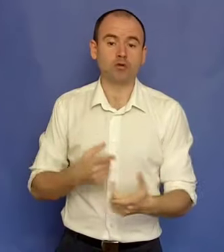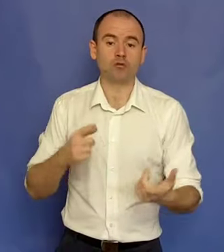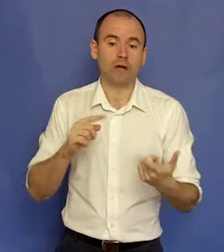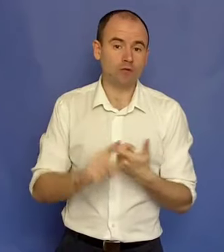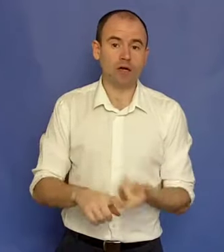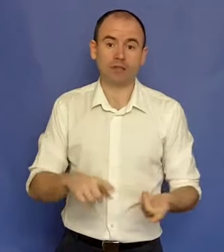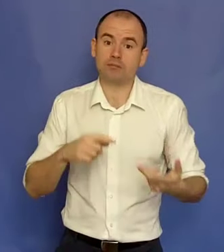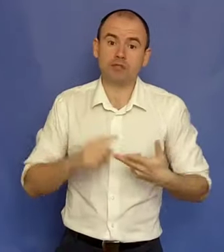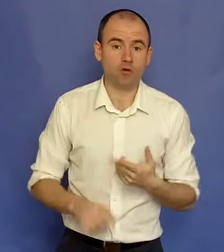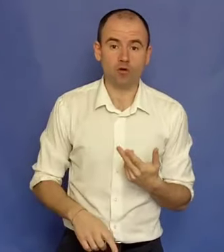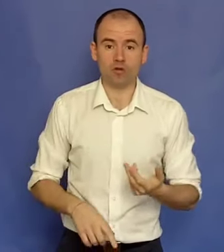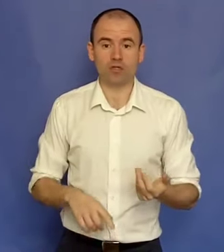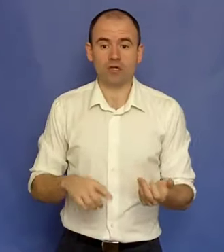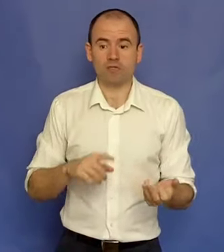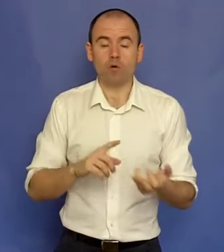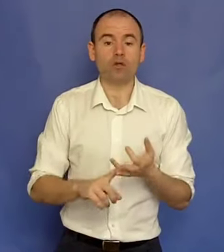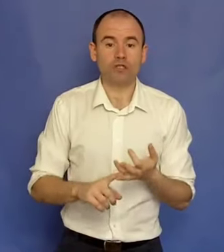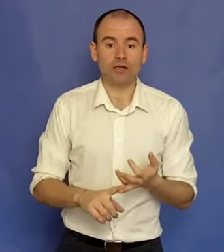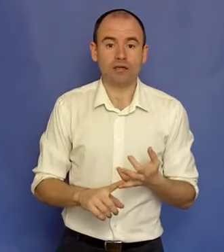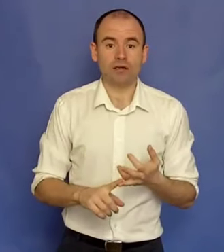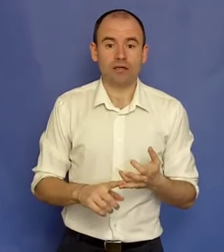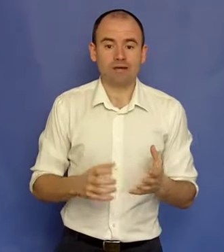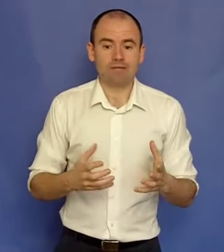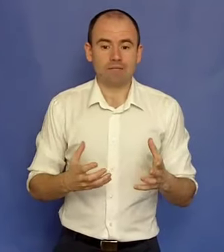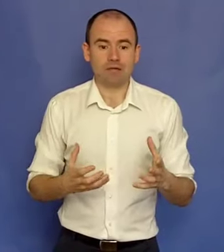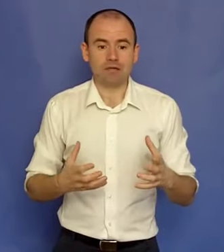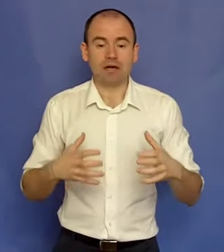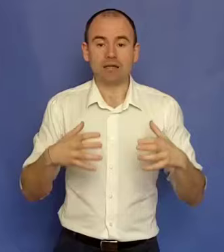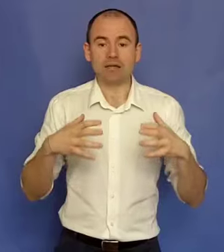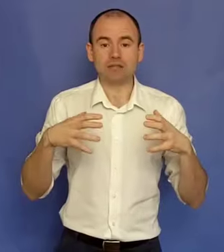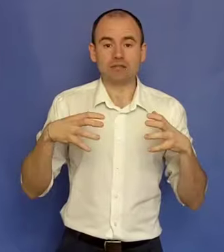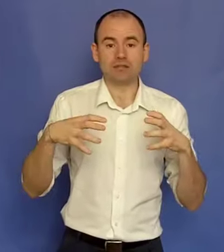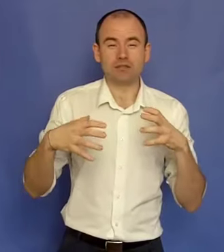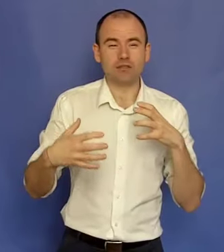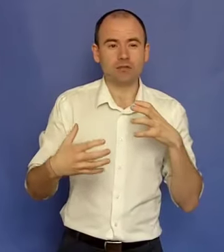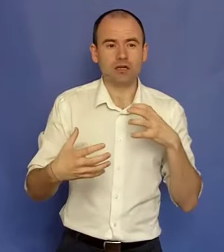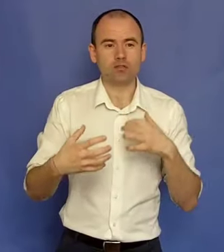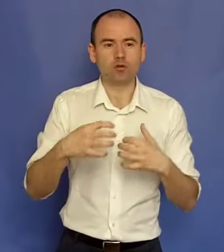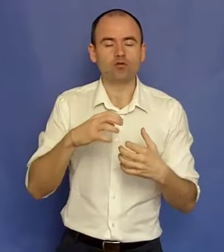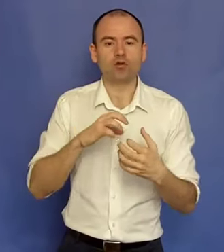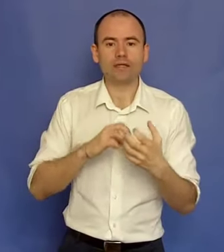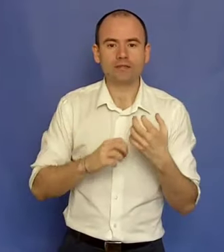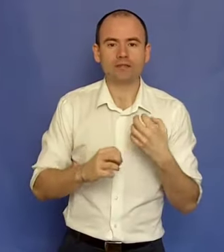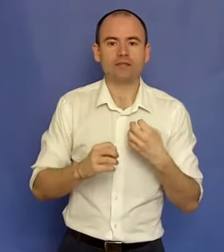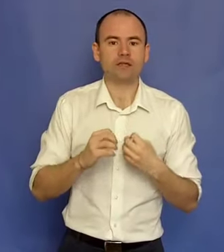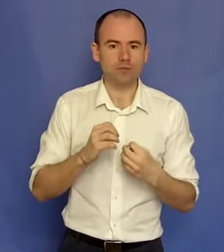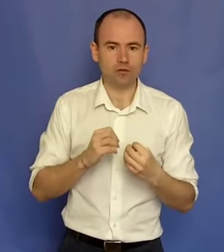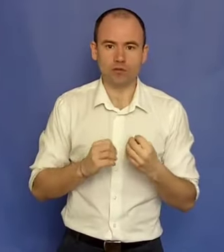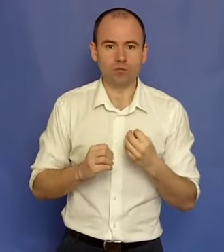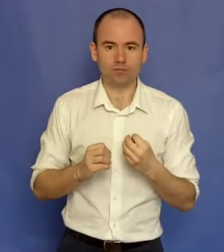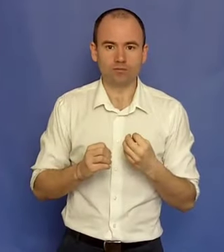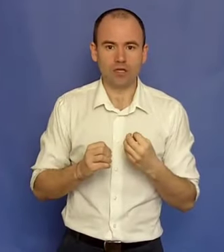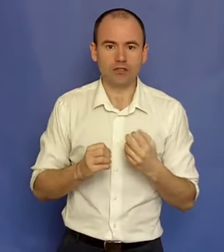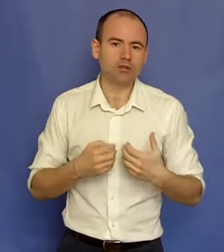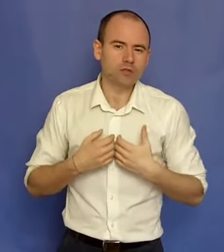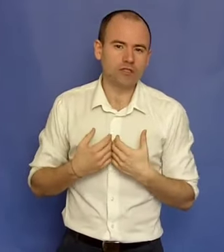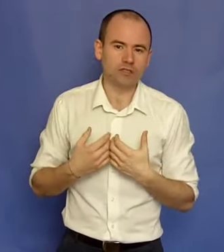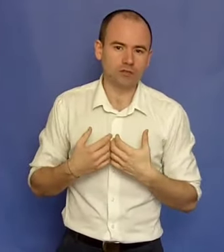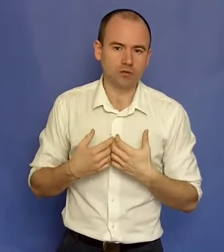doctor, avocat, psiholog, orice în care, să zicem așa, îți controlezi timpul tău și tu decizi cât